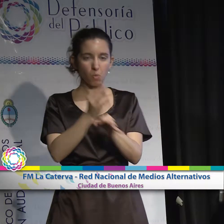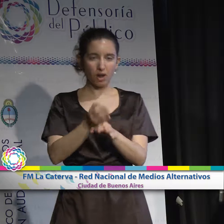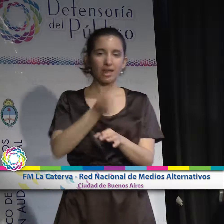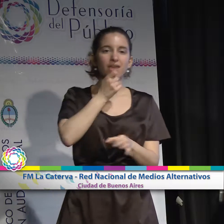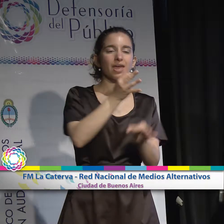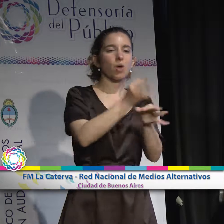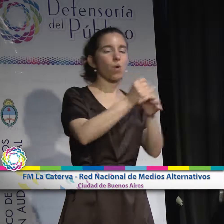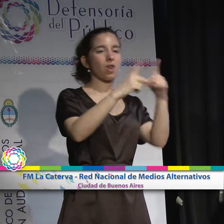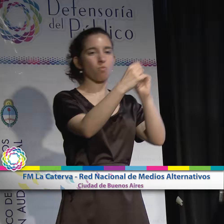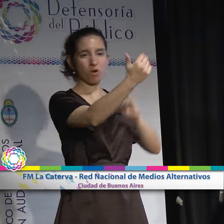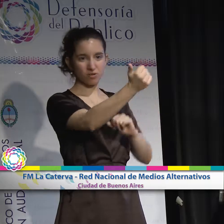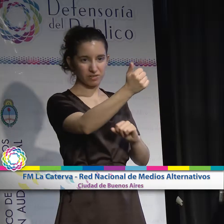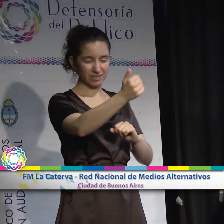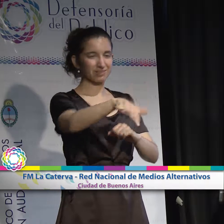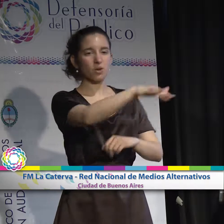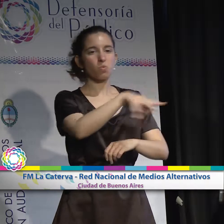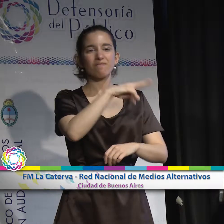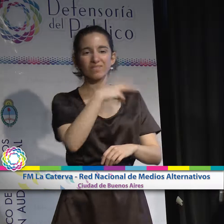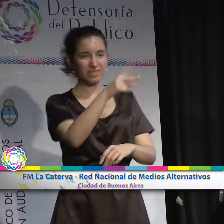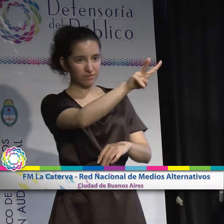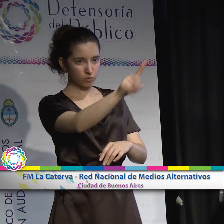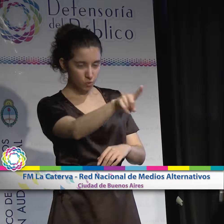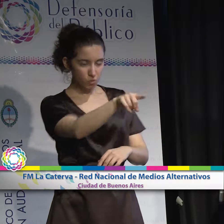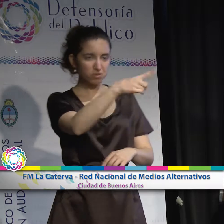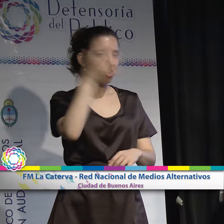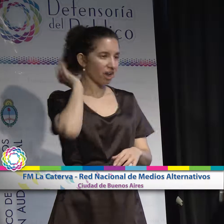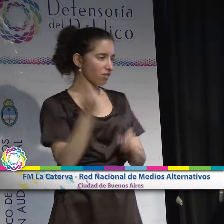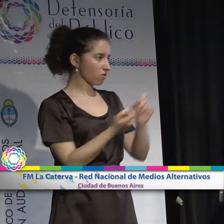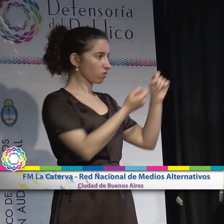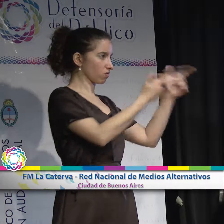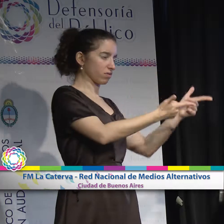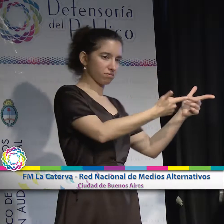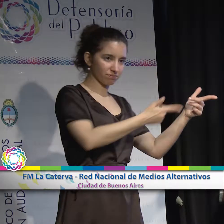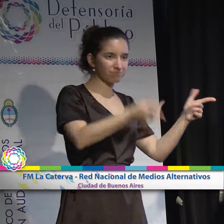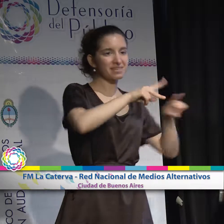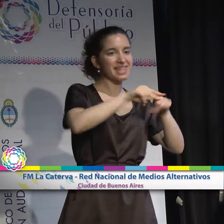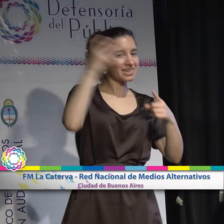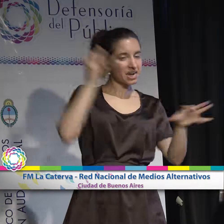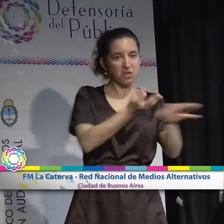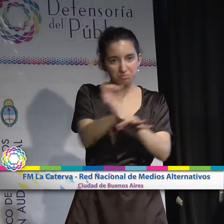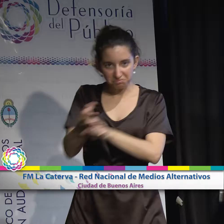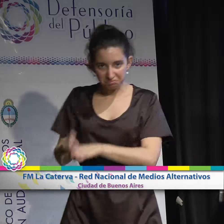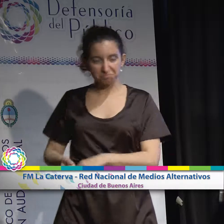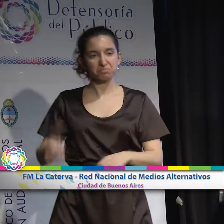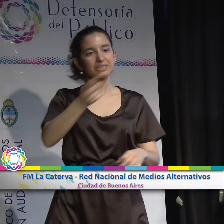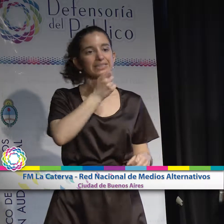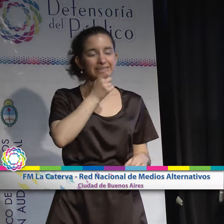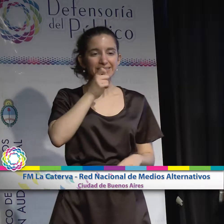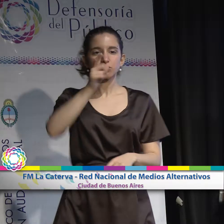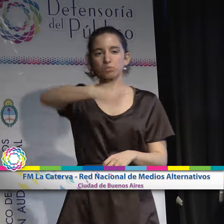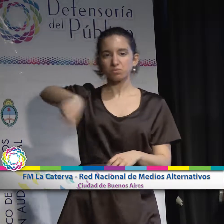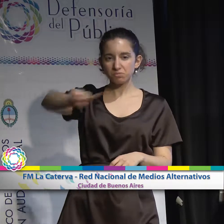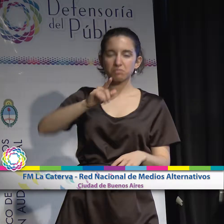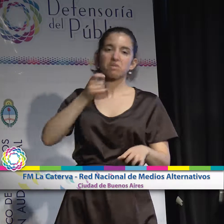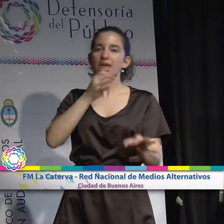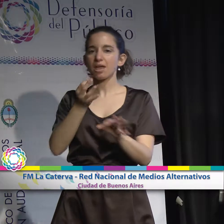la Escuela Media 6 que está en la Villa 21 a hacer su programa de radio producto del taller de radio que tienen en la escuela. Entonces, hacemos parte